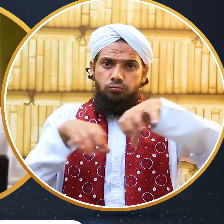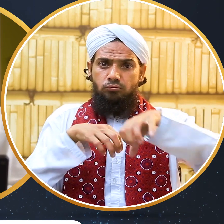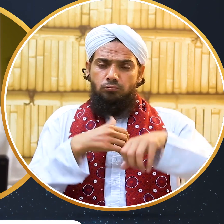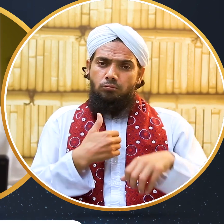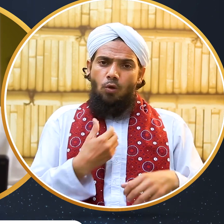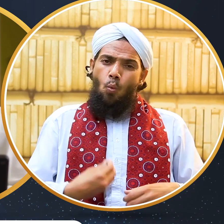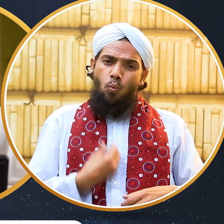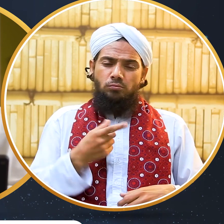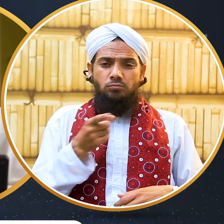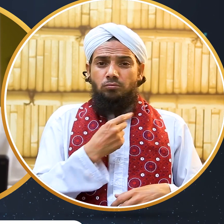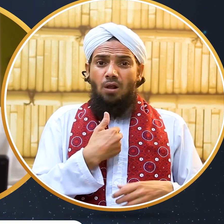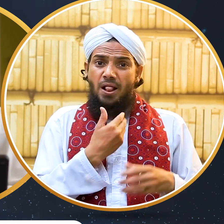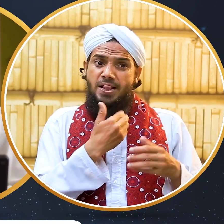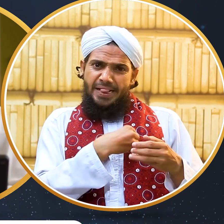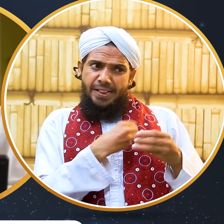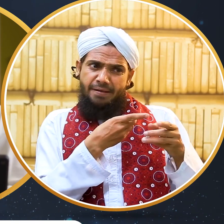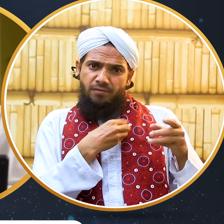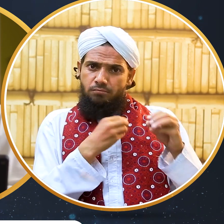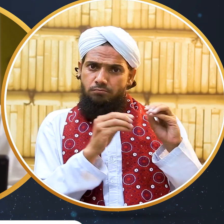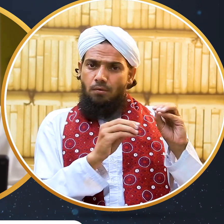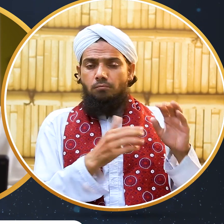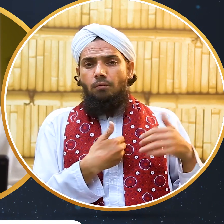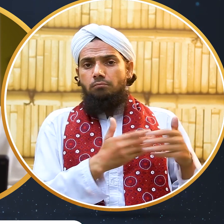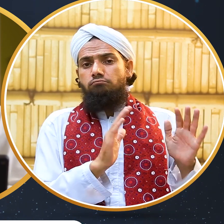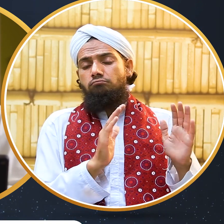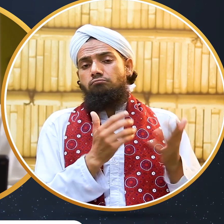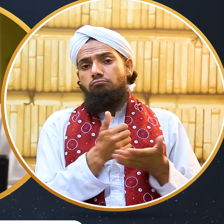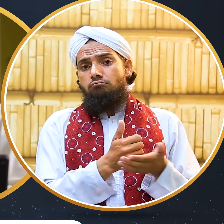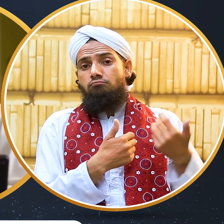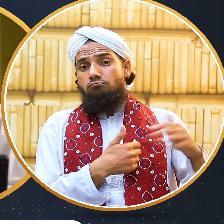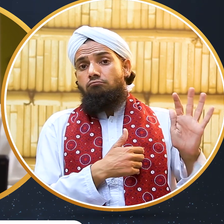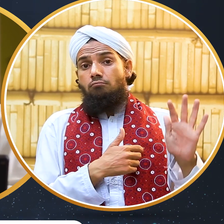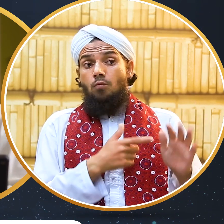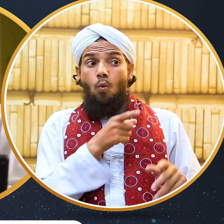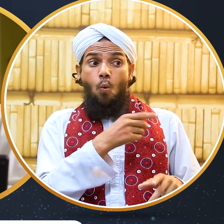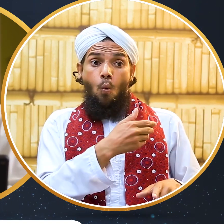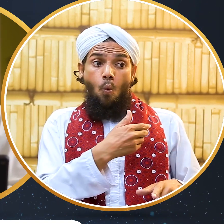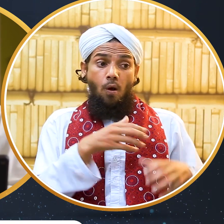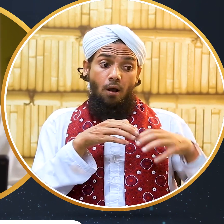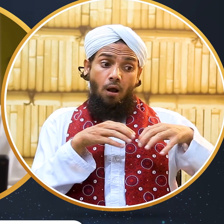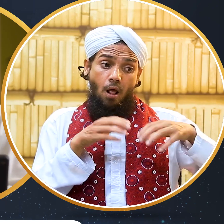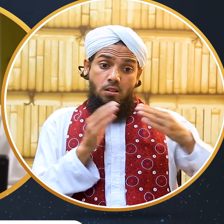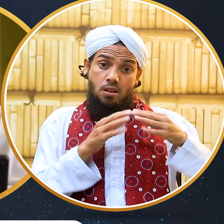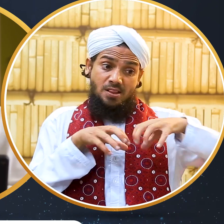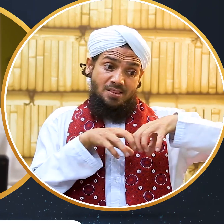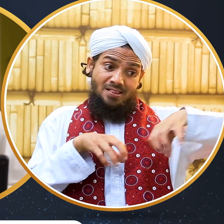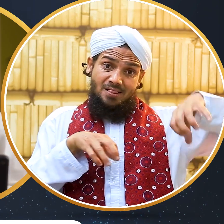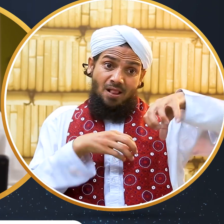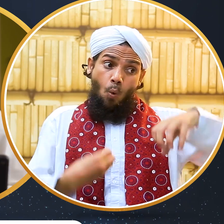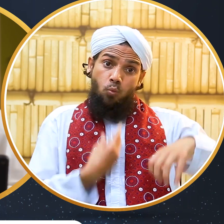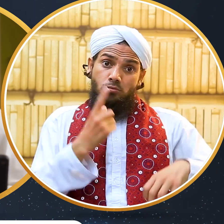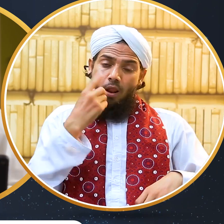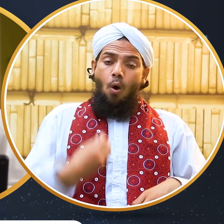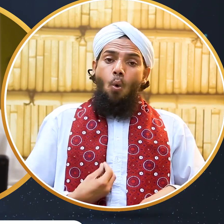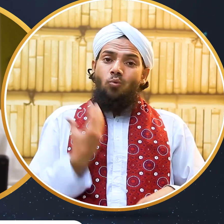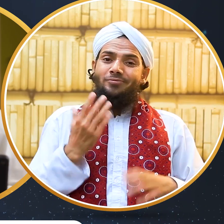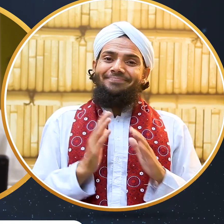ہمارے پڑوسی ہم سے راضی ہیں یہ تکلیف میں ہیں اگر وہ تکلیف میں ہیں تو ان کو راضی کر لیجئے کیونکہ پڑوسی راضی تو انشاءاللہ